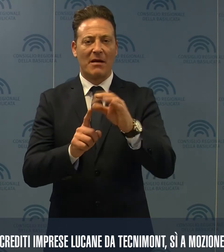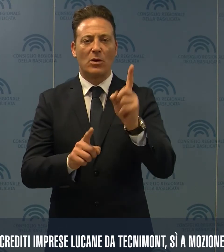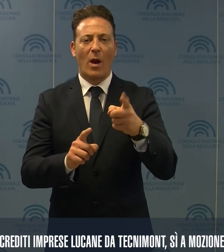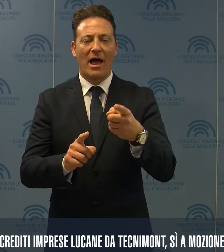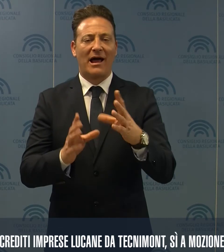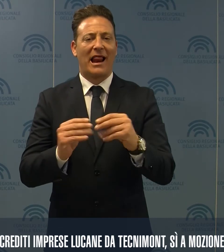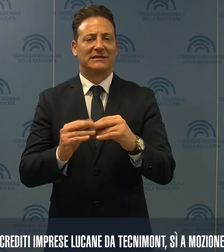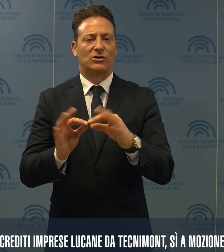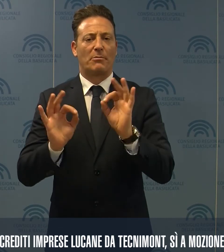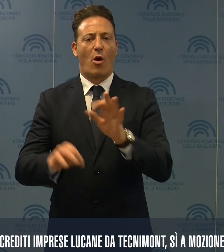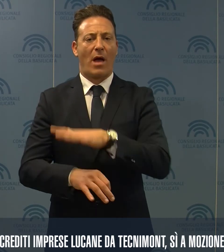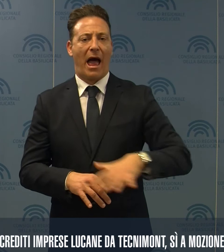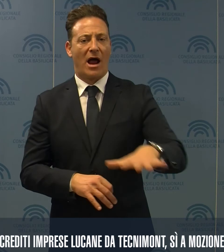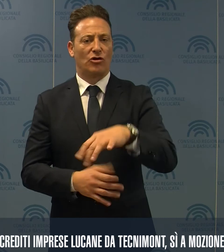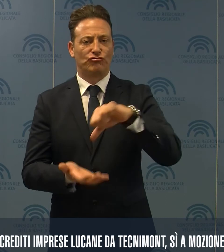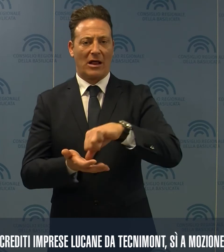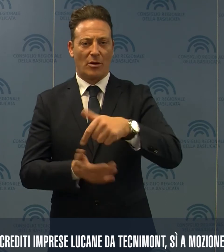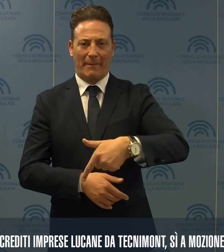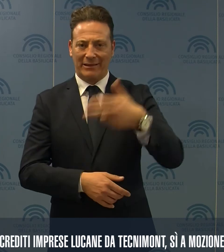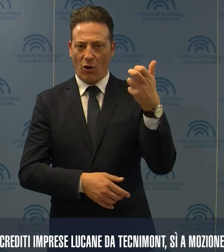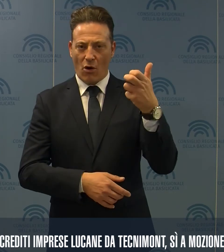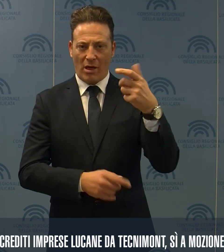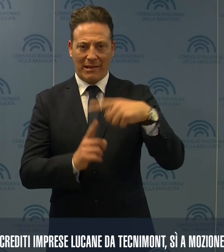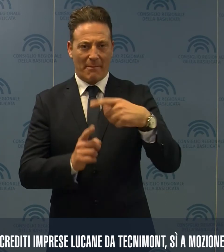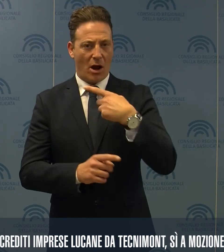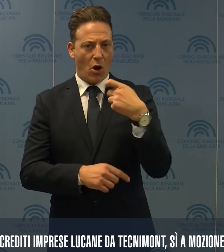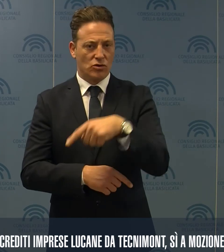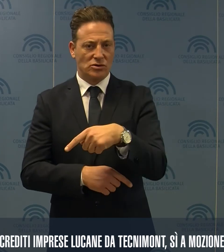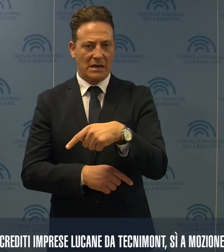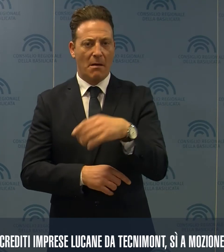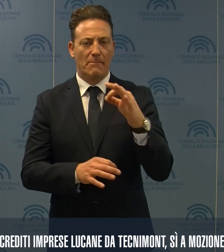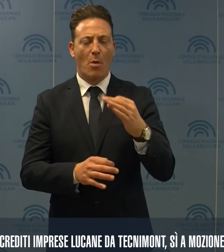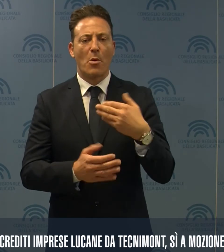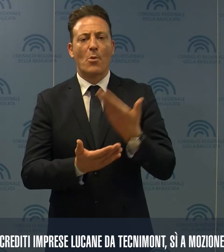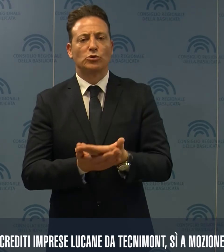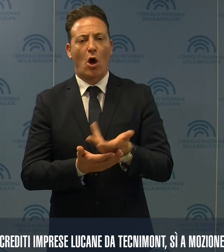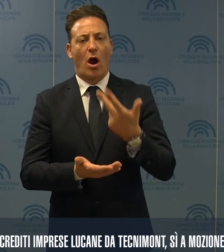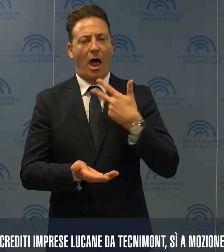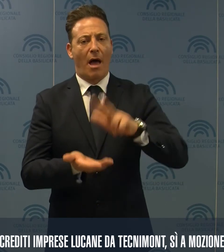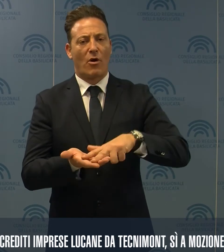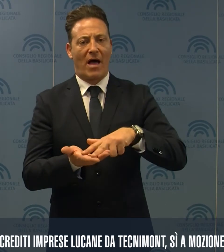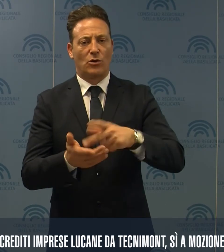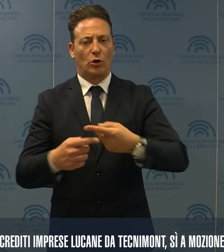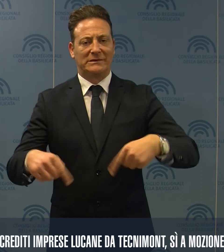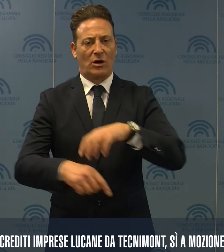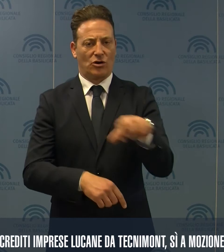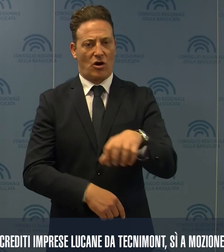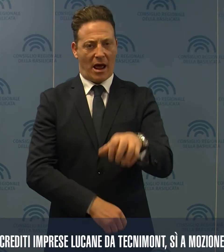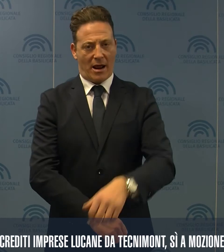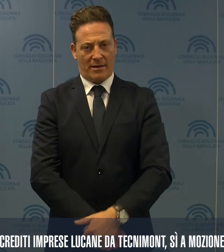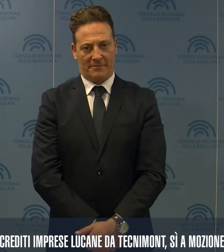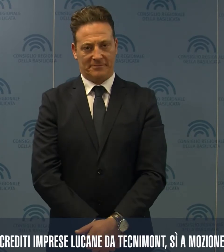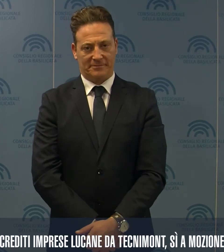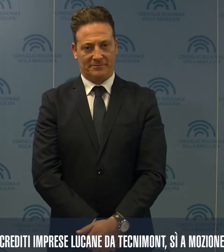realizzazione del Centro Oli Tempa Rossa al centro di una mozione approvata dal Consiglio regionale.